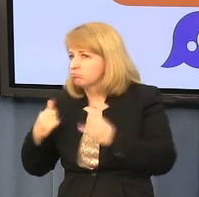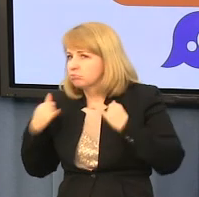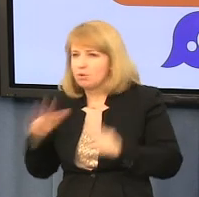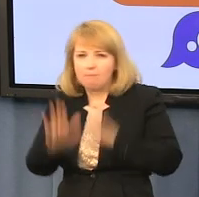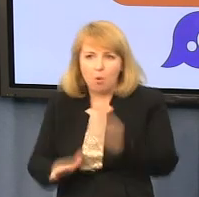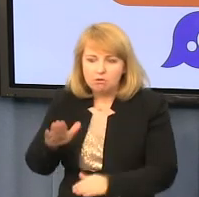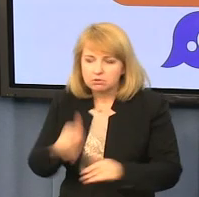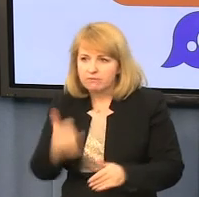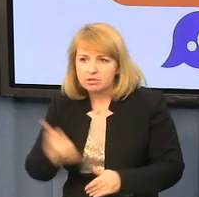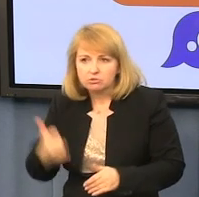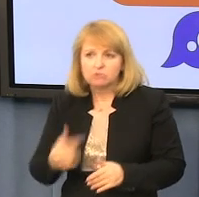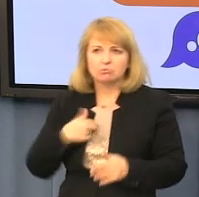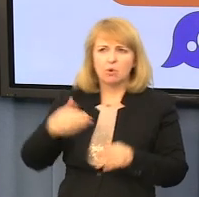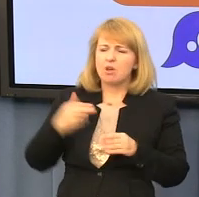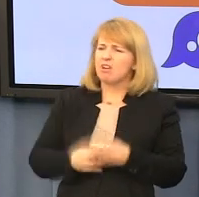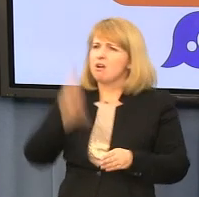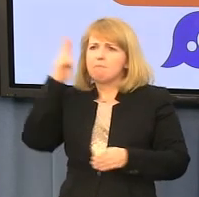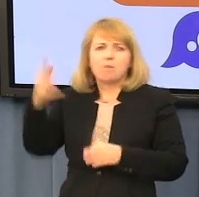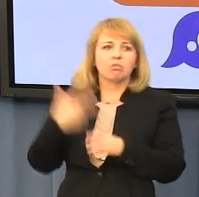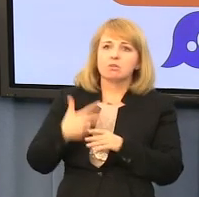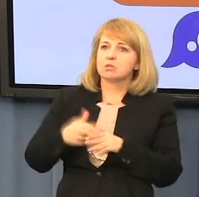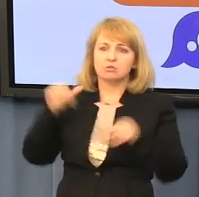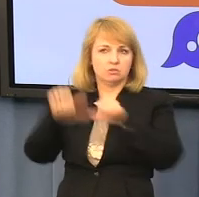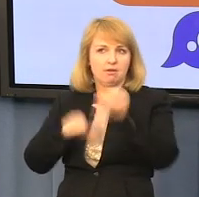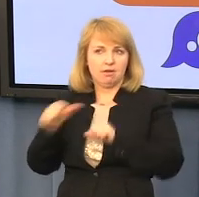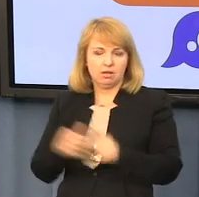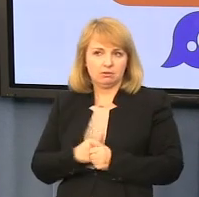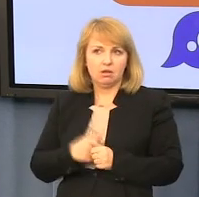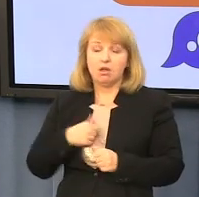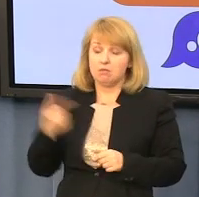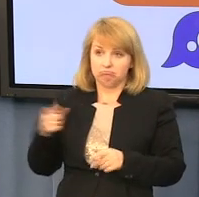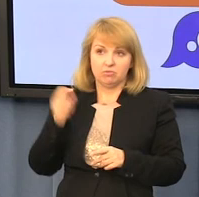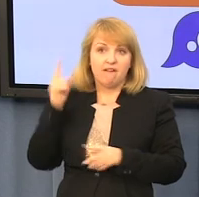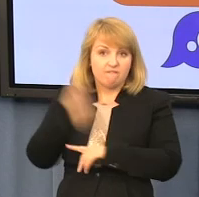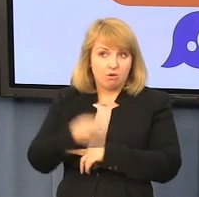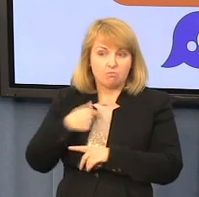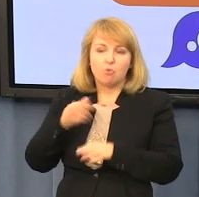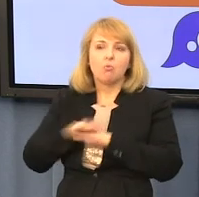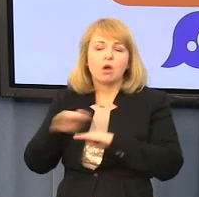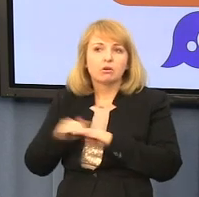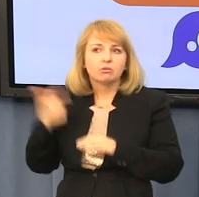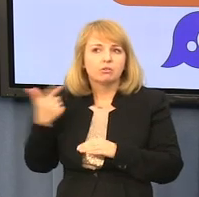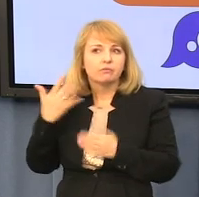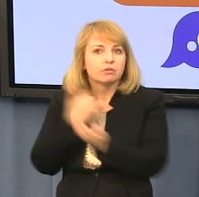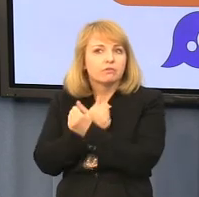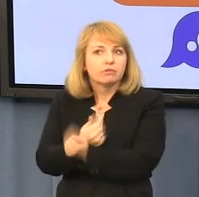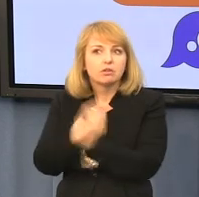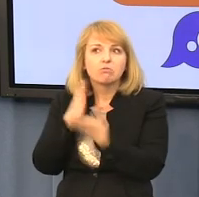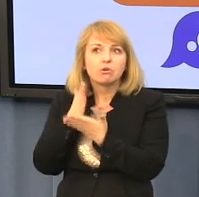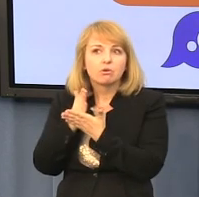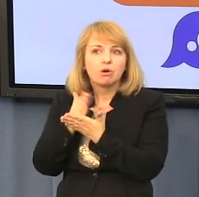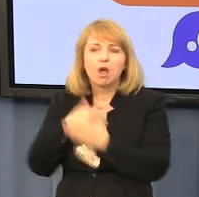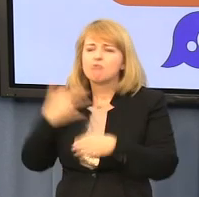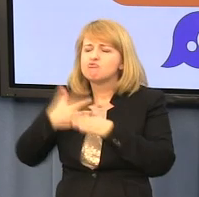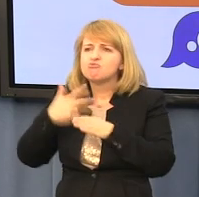przez prawie 30 lat. Mimo tego, że wyrok był bardzo łagodny, bo tylko dwa lata więzienia za 30 lat katowni, to